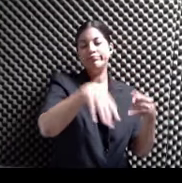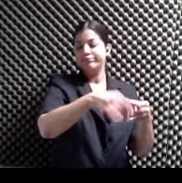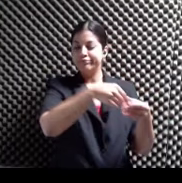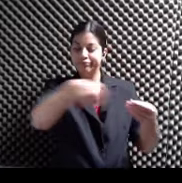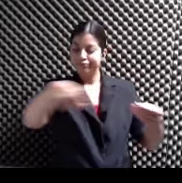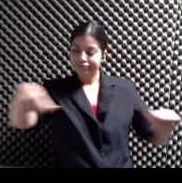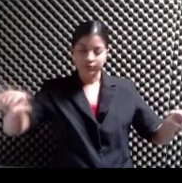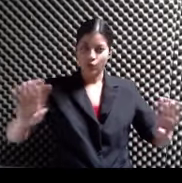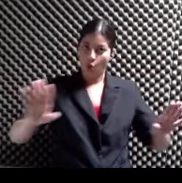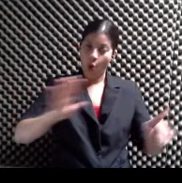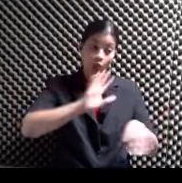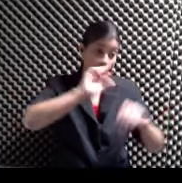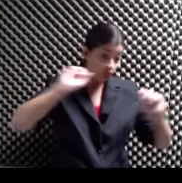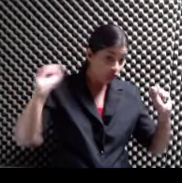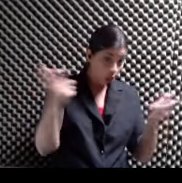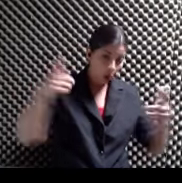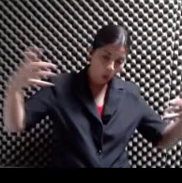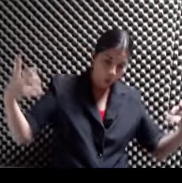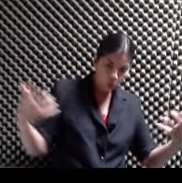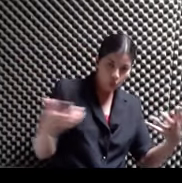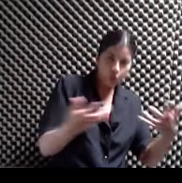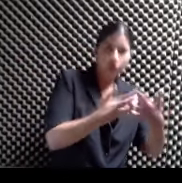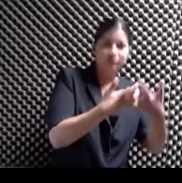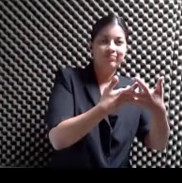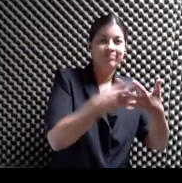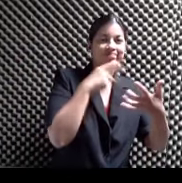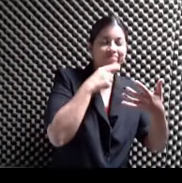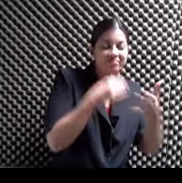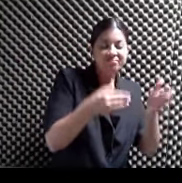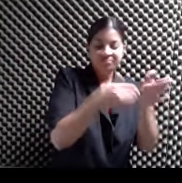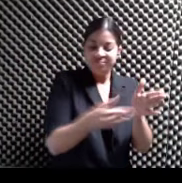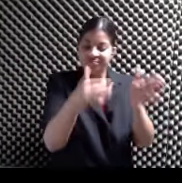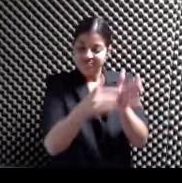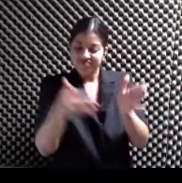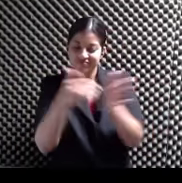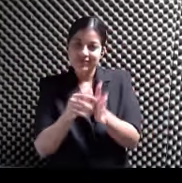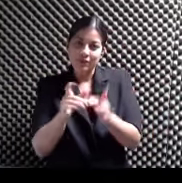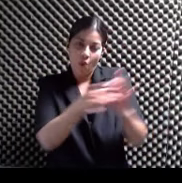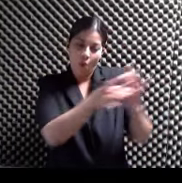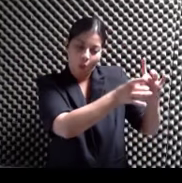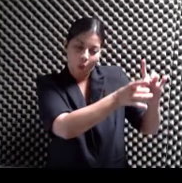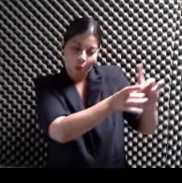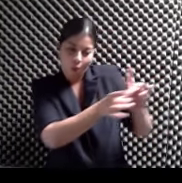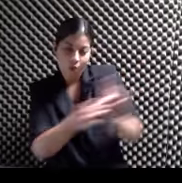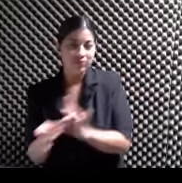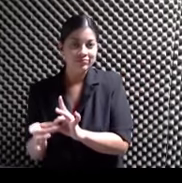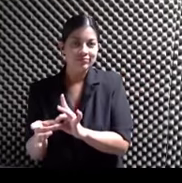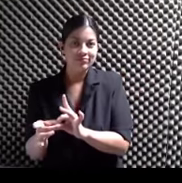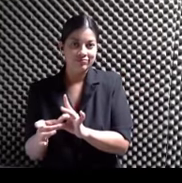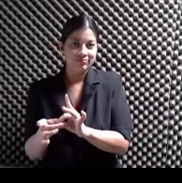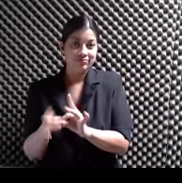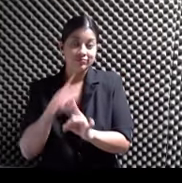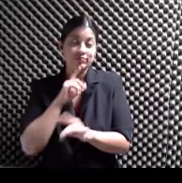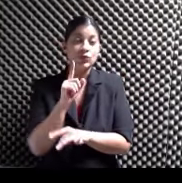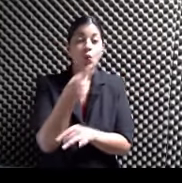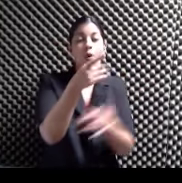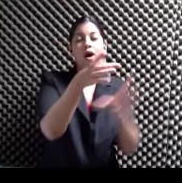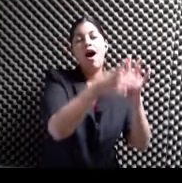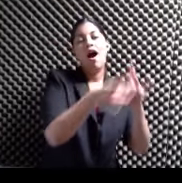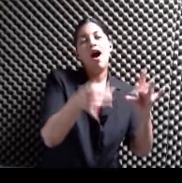estructura Que se va repitiendo Y de alguna manera Como encabalgándose Para construir una narrativa No solo dentro